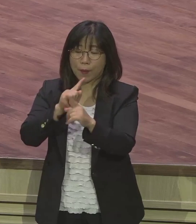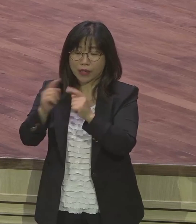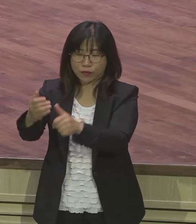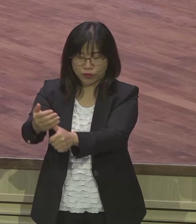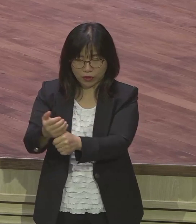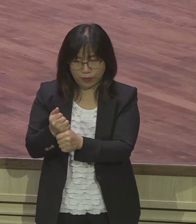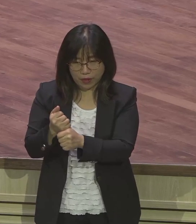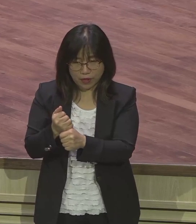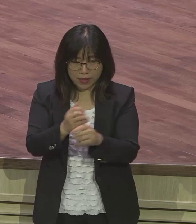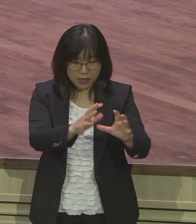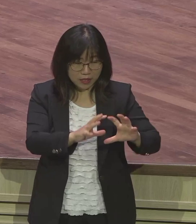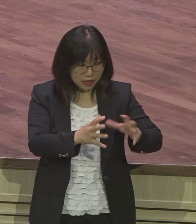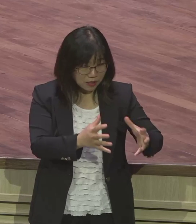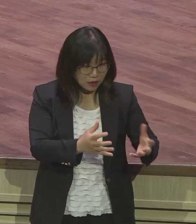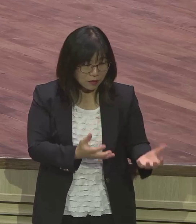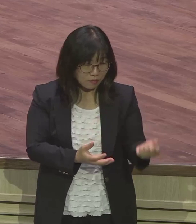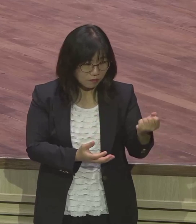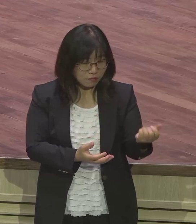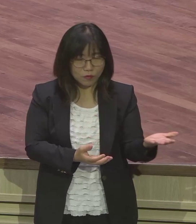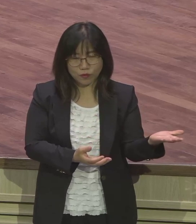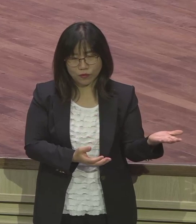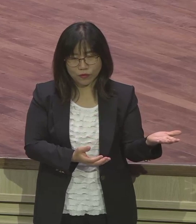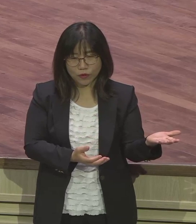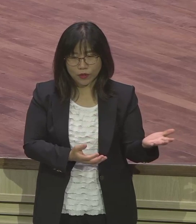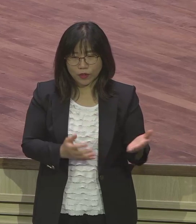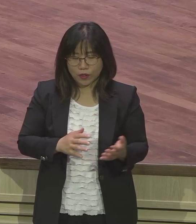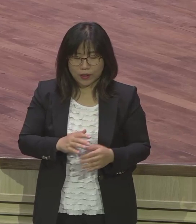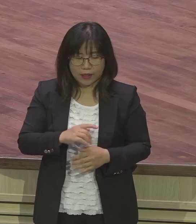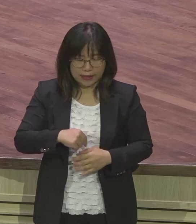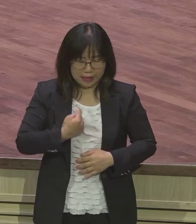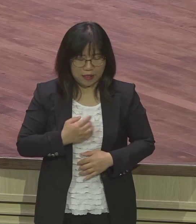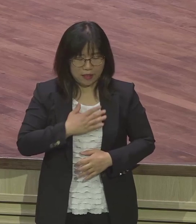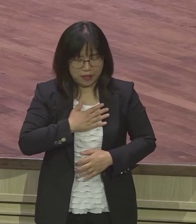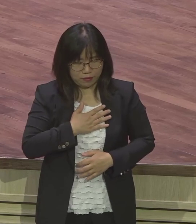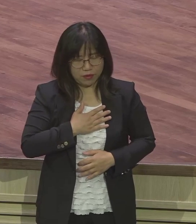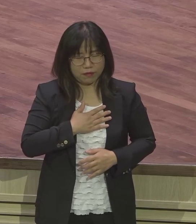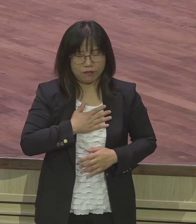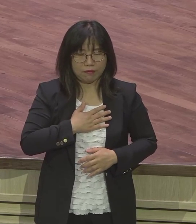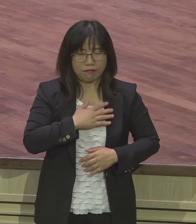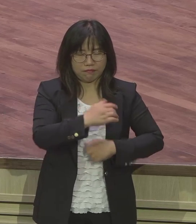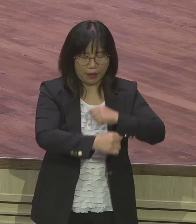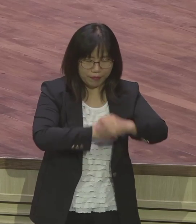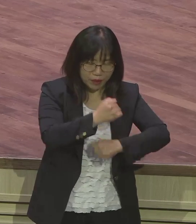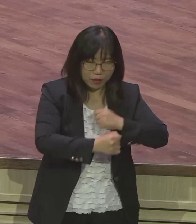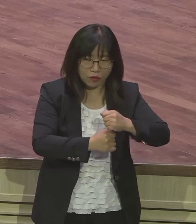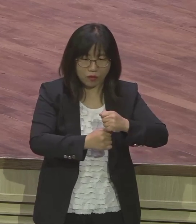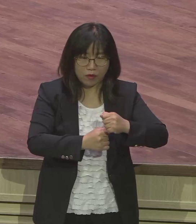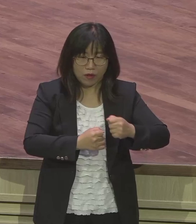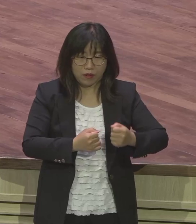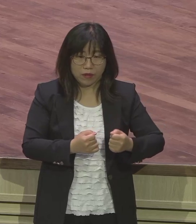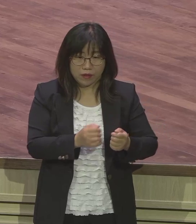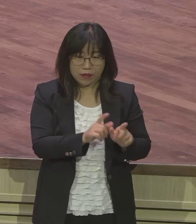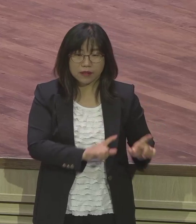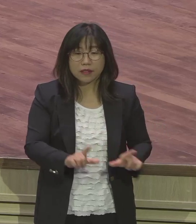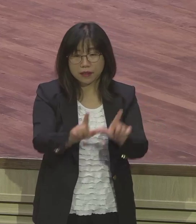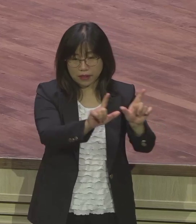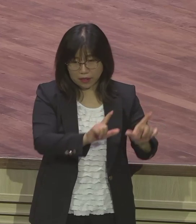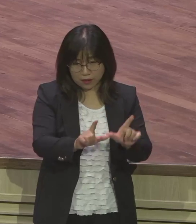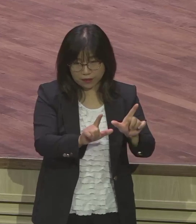말씀이 없잖아요 자기 기분대로 자기 감정대로 자기 실력대로 자기 능력대로 자기 본대로 느낌대로 그렇게 살잖아요